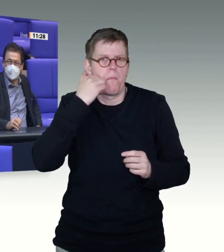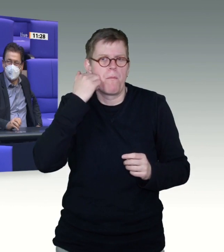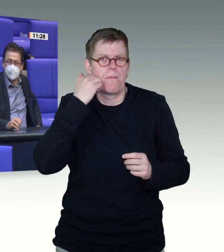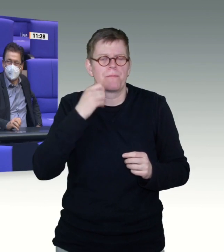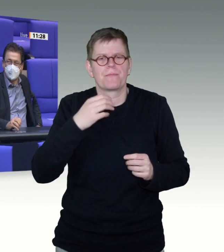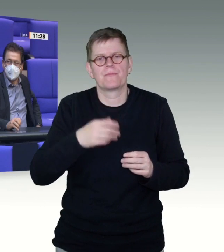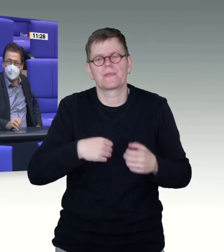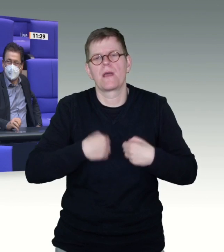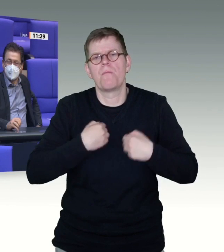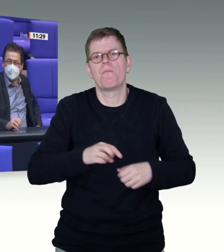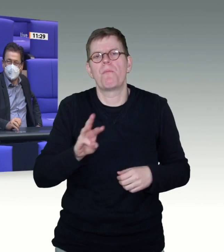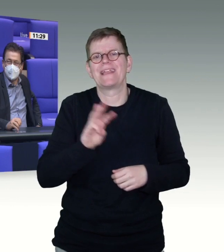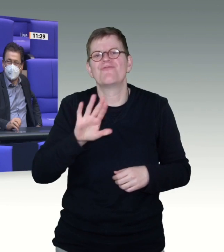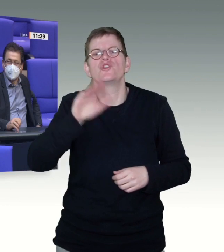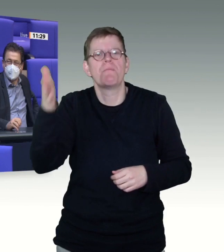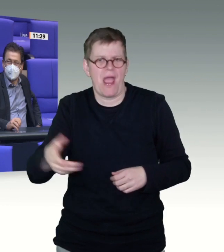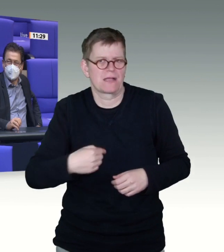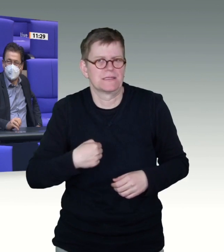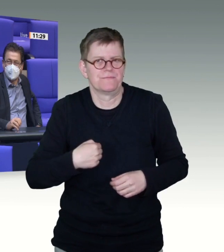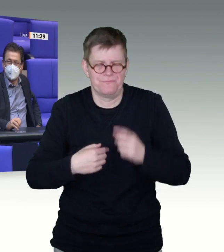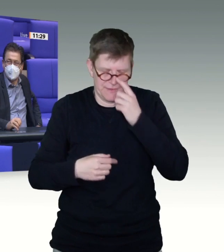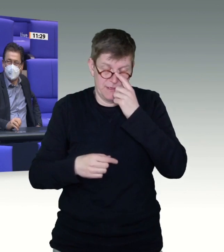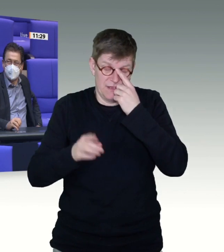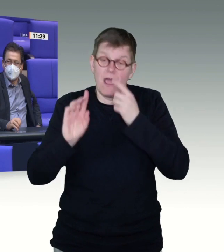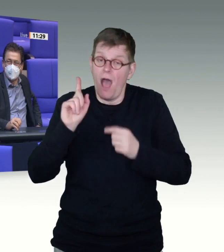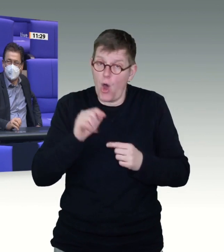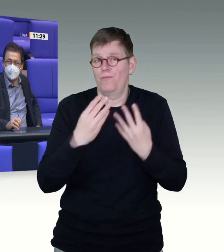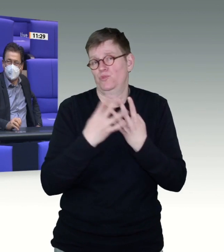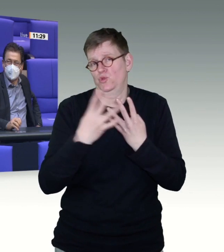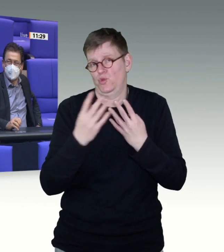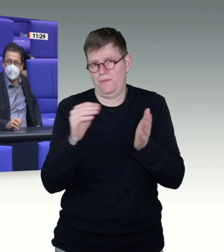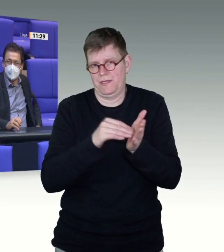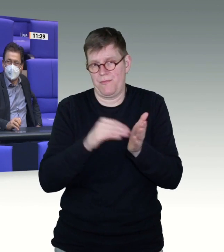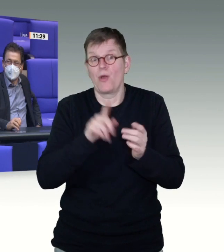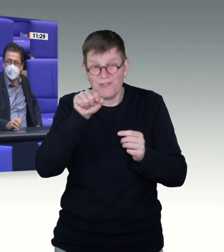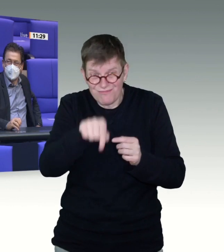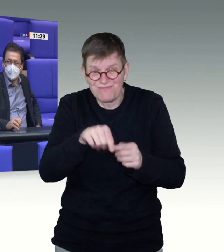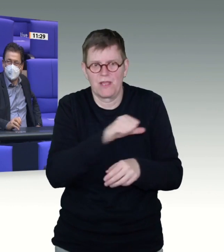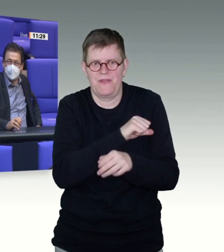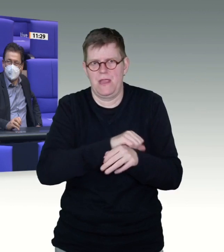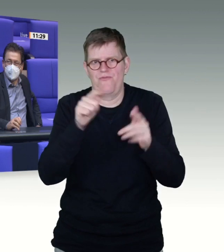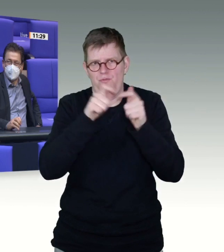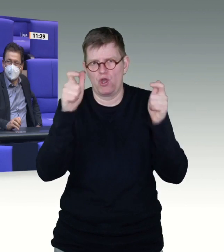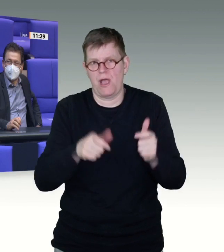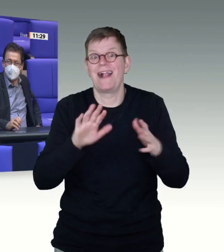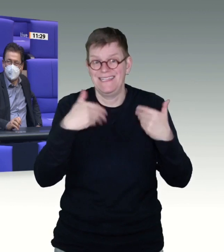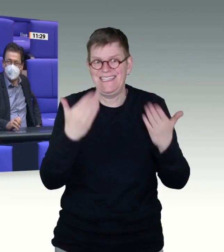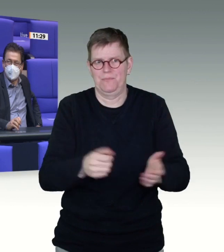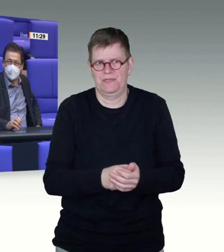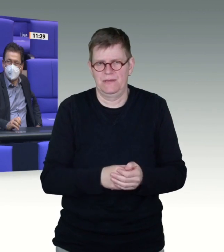-Jährige, denn darüber können sich ältere Menschen damit eigentlich nicht zurechtfinden. Und es ist auch ein Chaos. Meine Frau zum Beispiel hat sich als Lehrerin